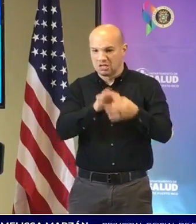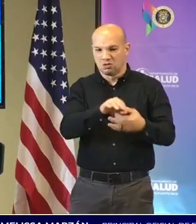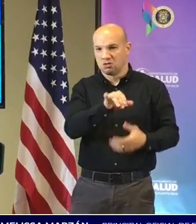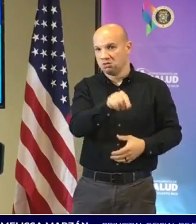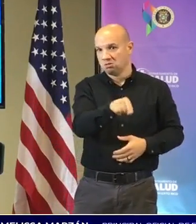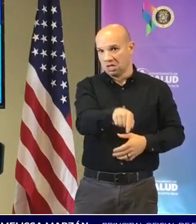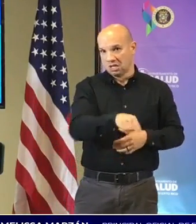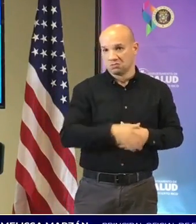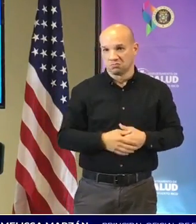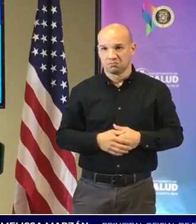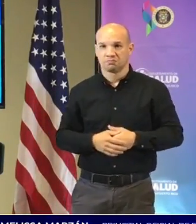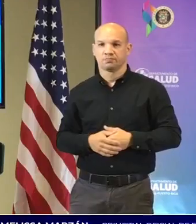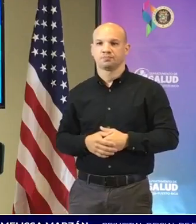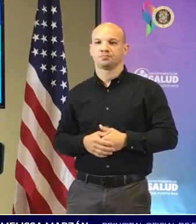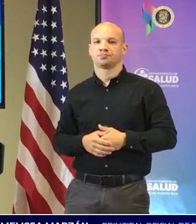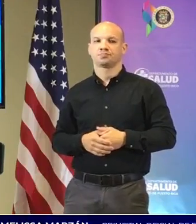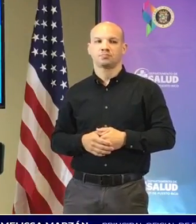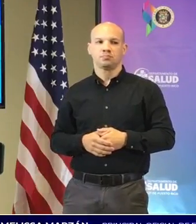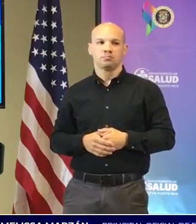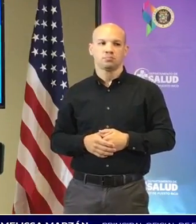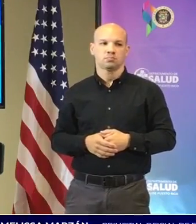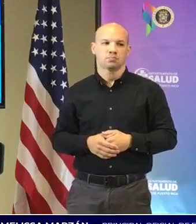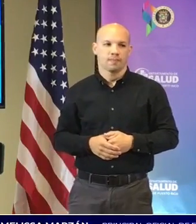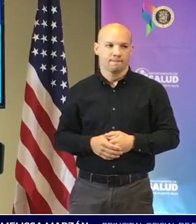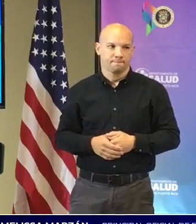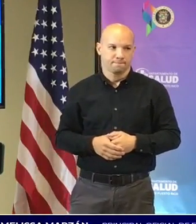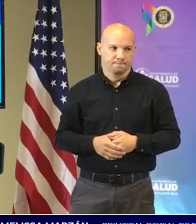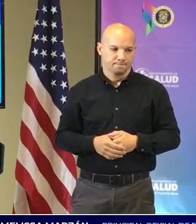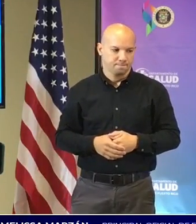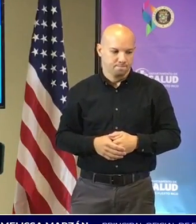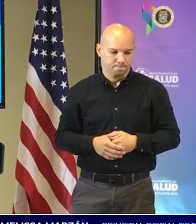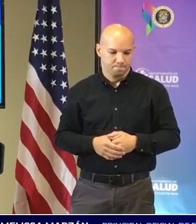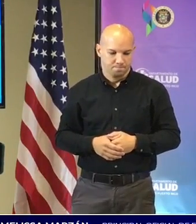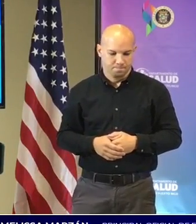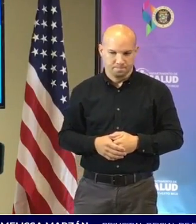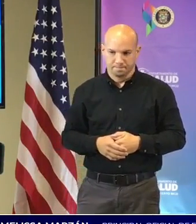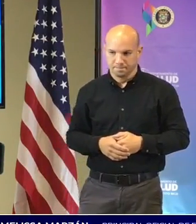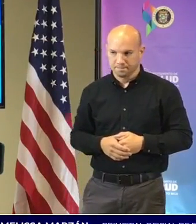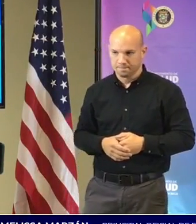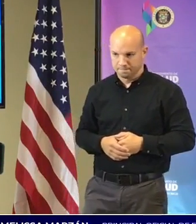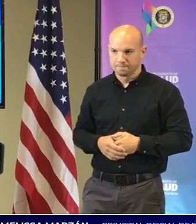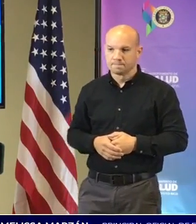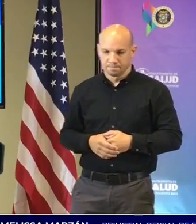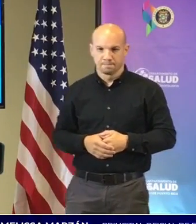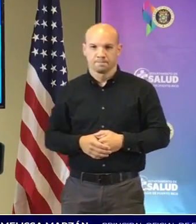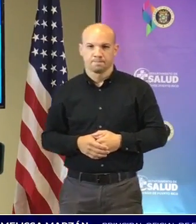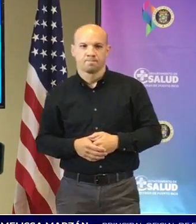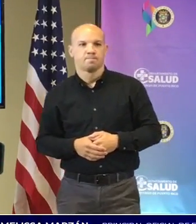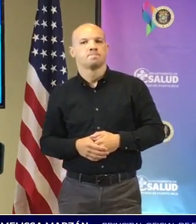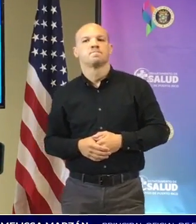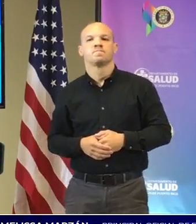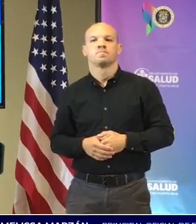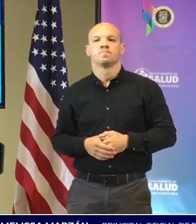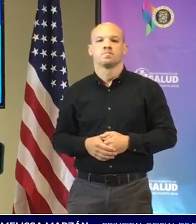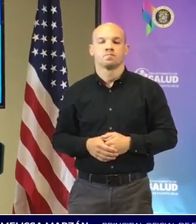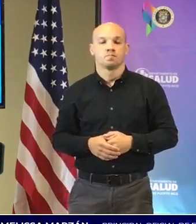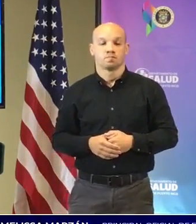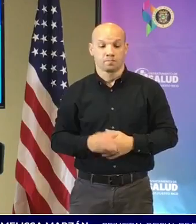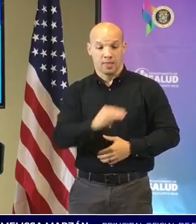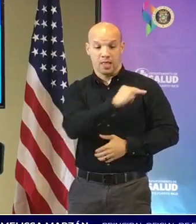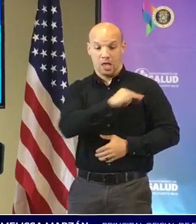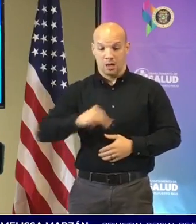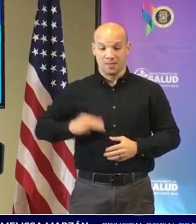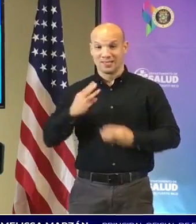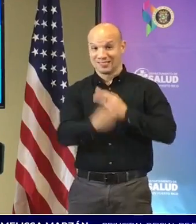espectáculo particular sobre el tema de la actividad de mis mundos la última